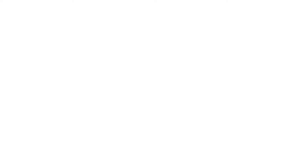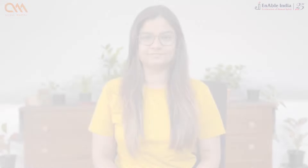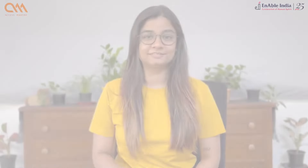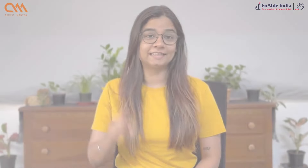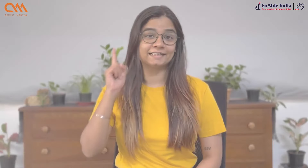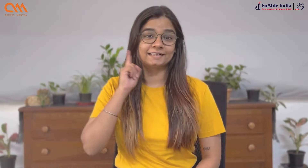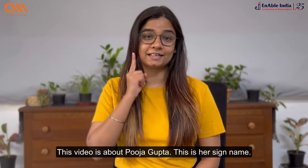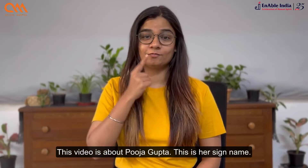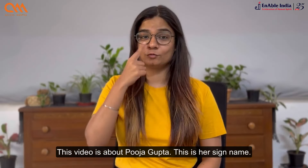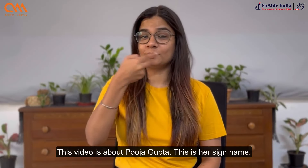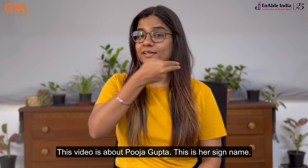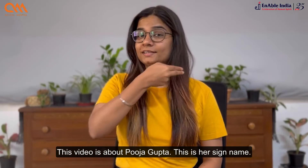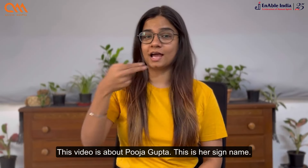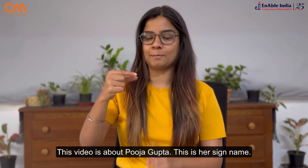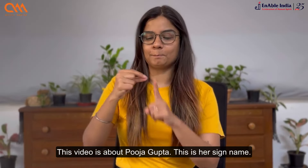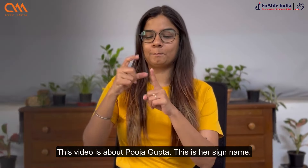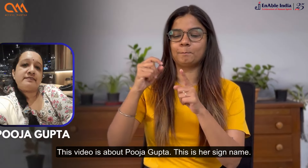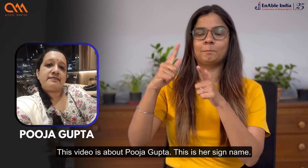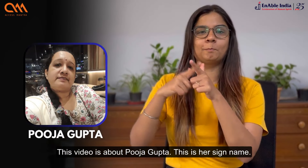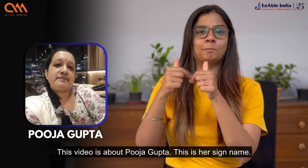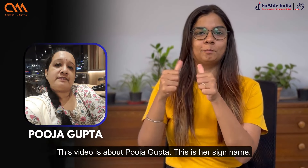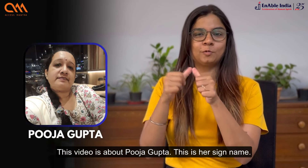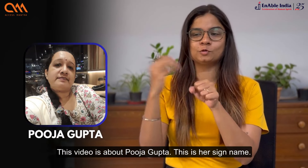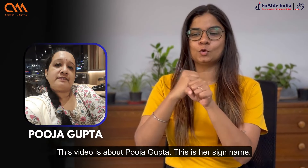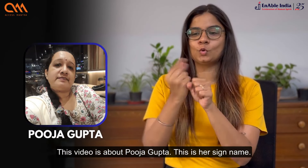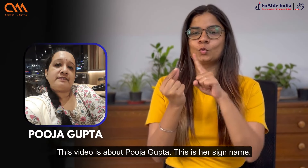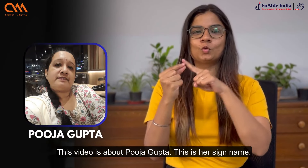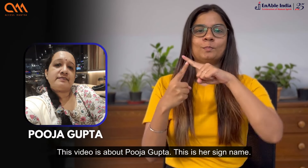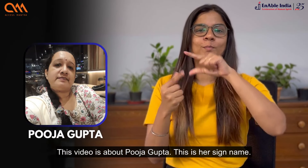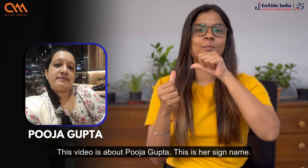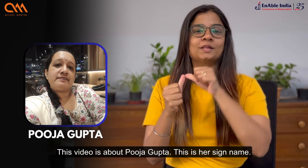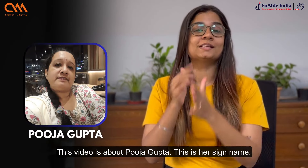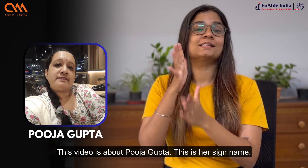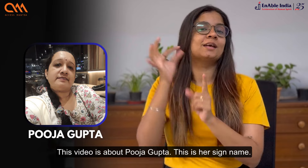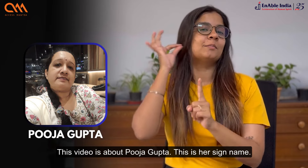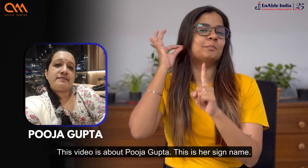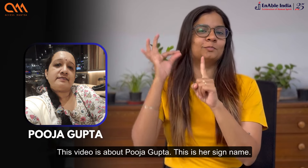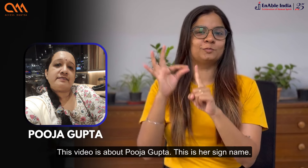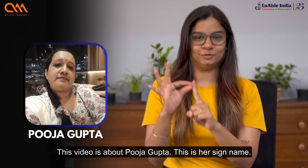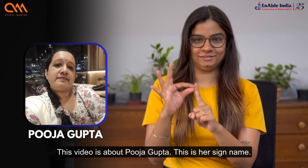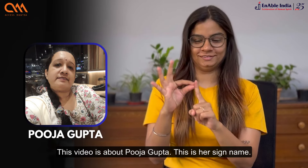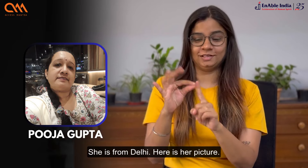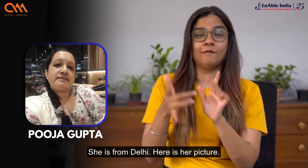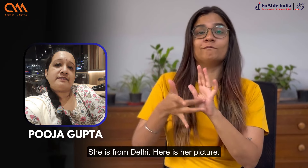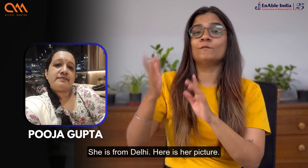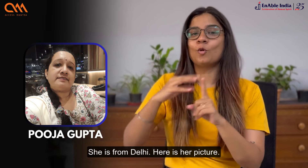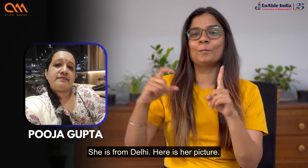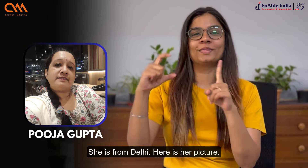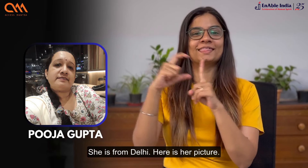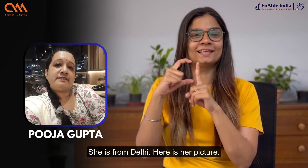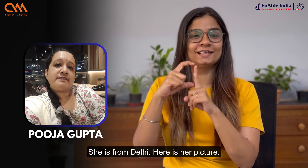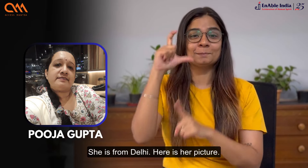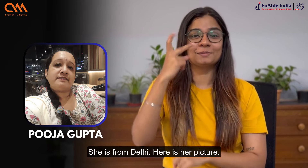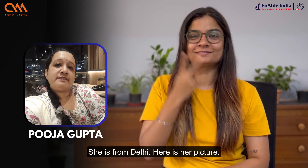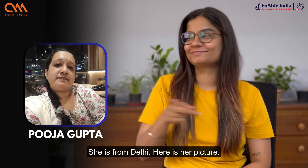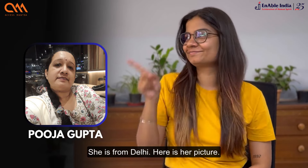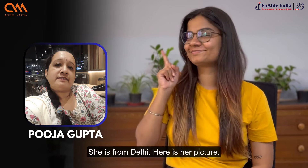यहाँ विडियो पूजा गुपता के बारे में है। यहाँ उसका सांकेतिक नाम है। वह दिल्ली की रहने वाली है। यहाँ उसकी